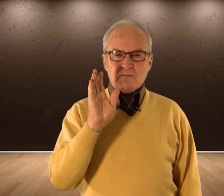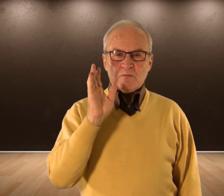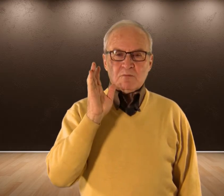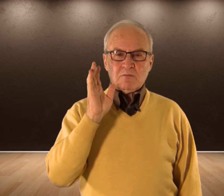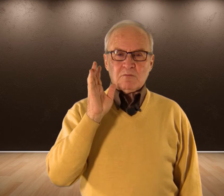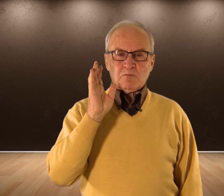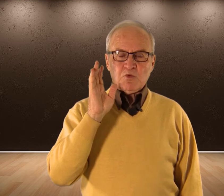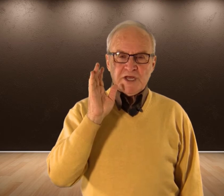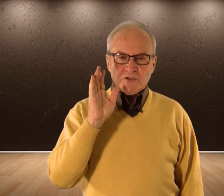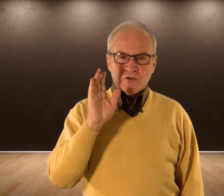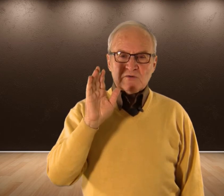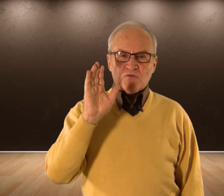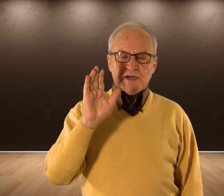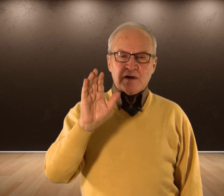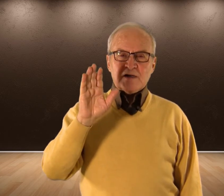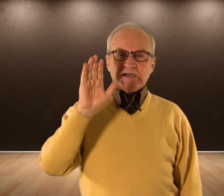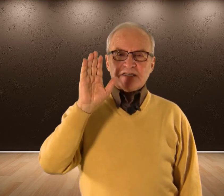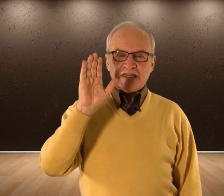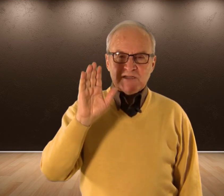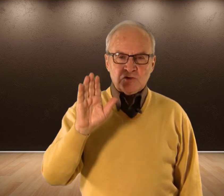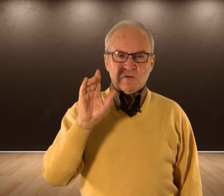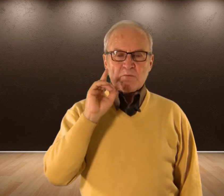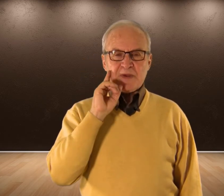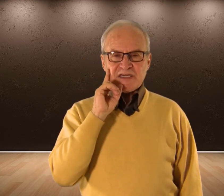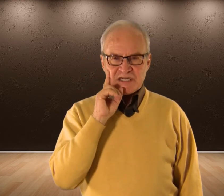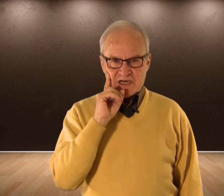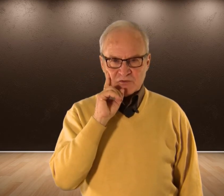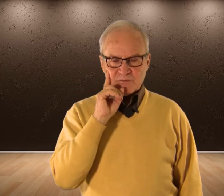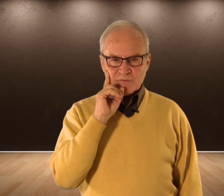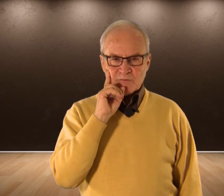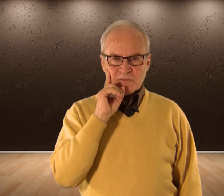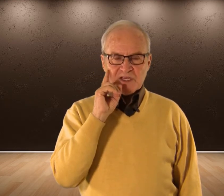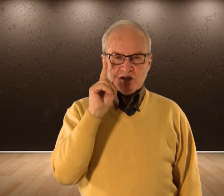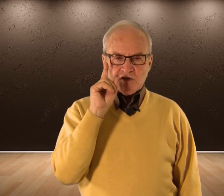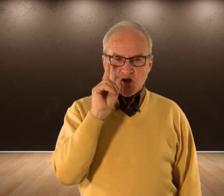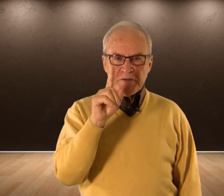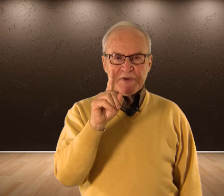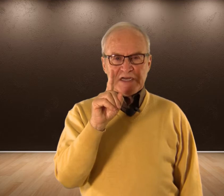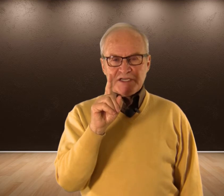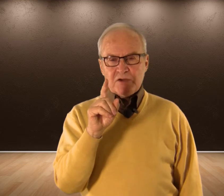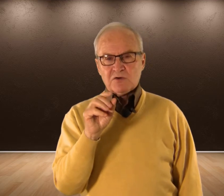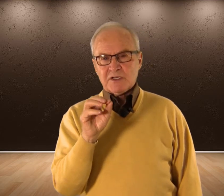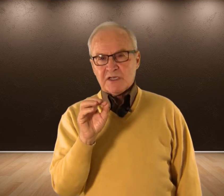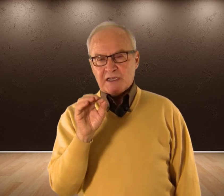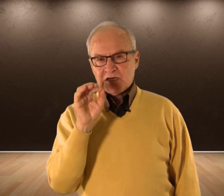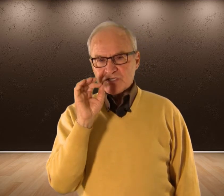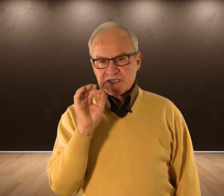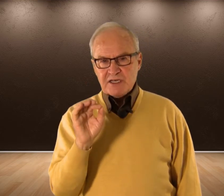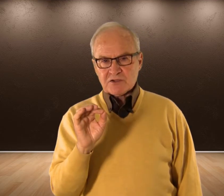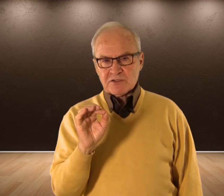Pudiendo Fuera Siendo Pensado Yo siempre les digo Que los deseos